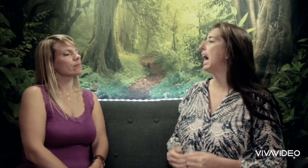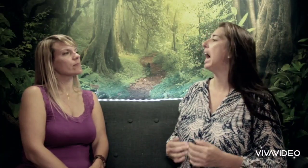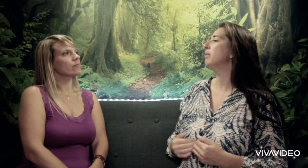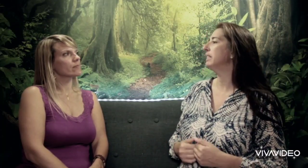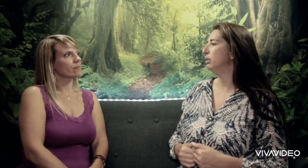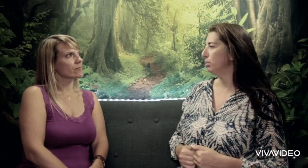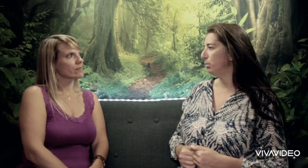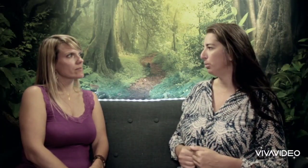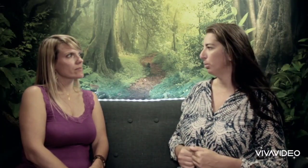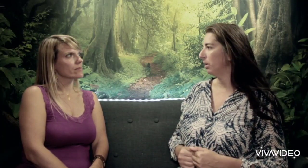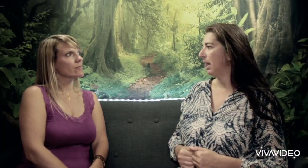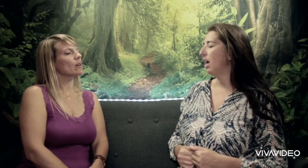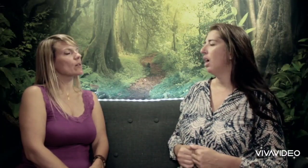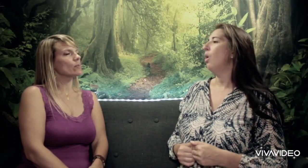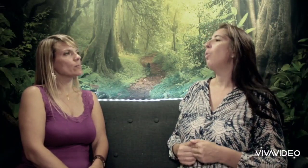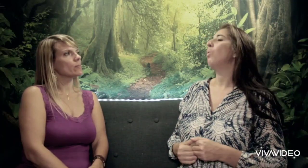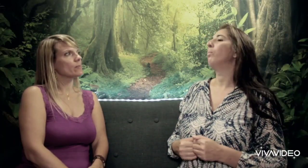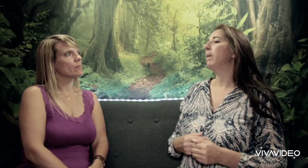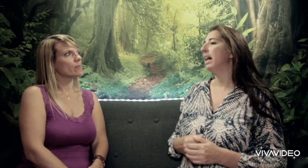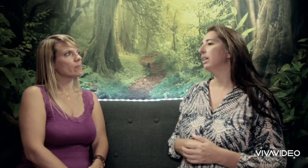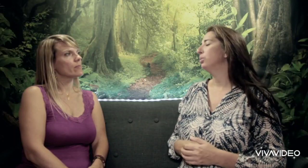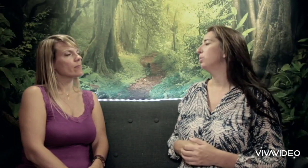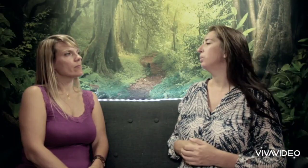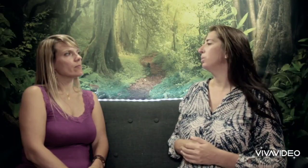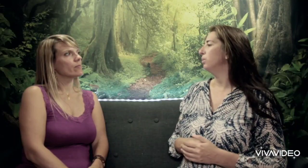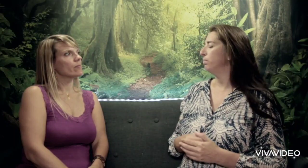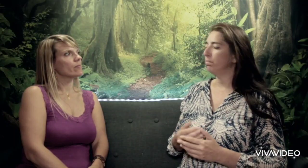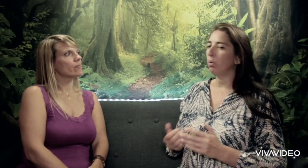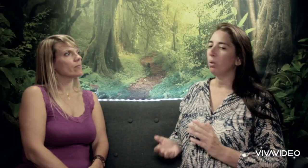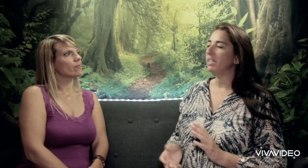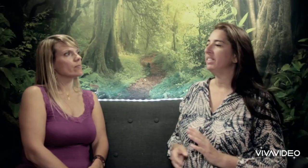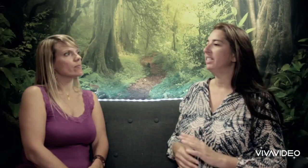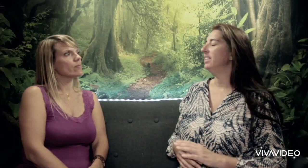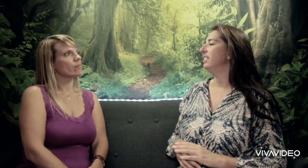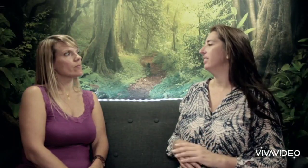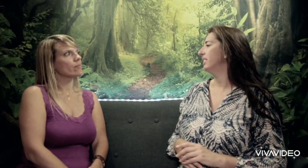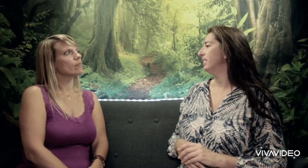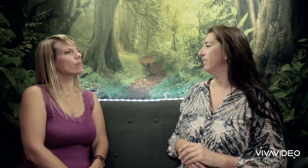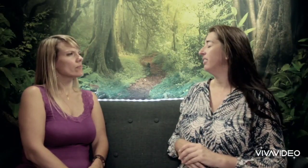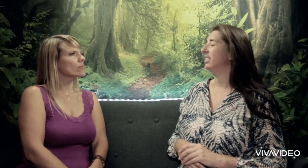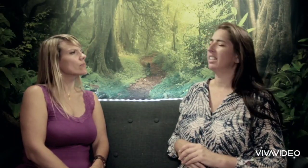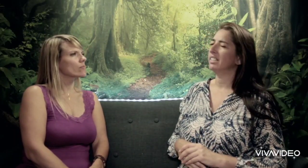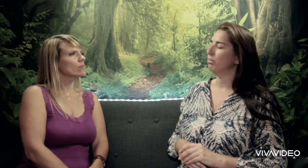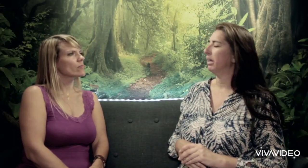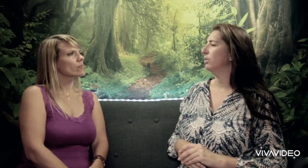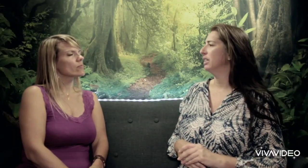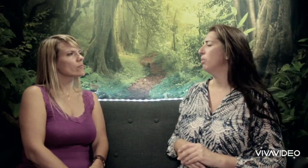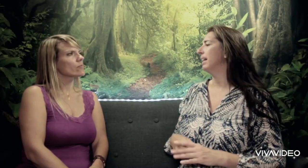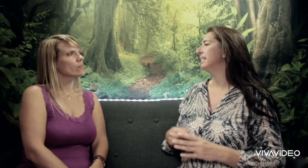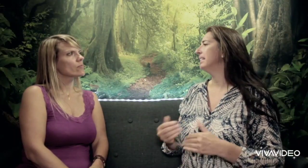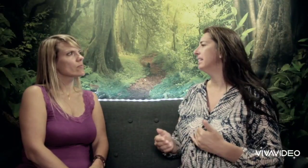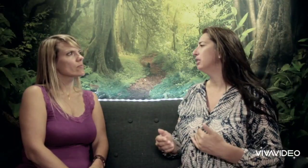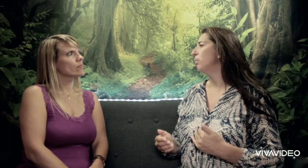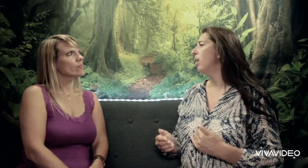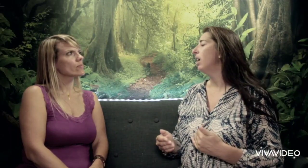un petit peu plus tôt. D'accord. On parle de premier signe si c'est fait très très précocement à 6-7 mois,